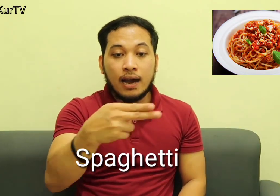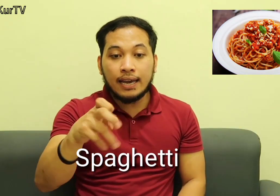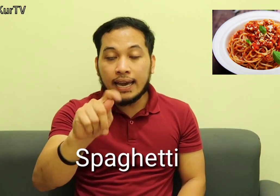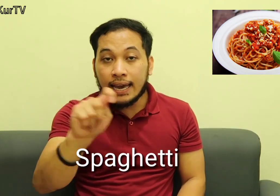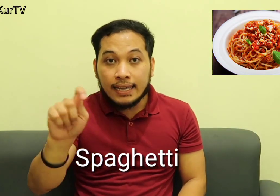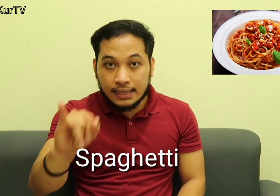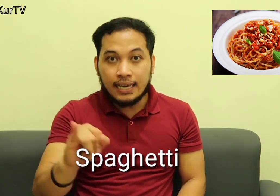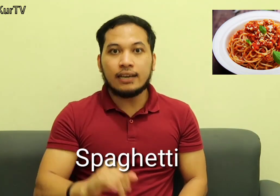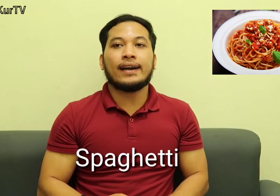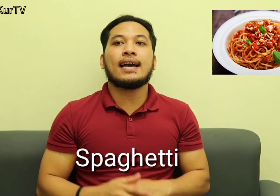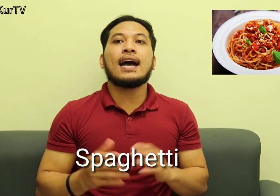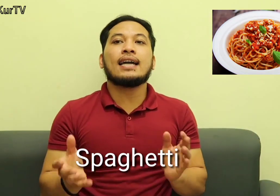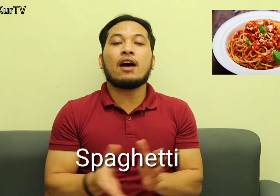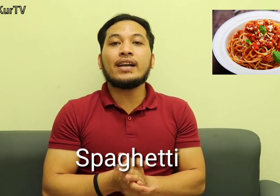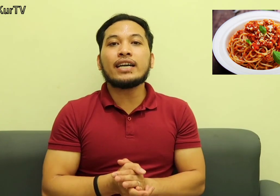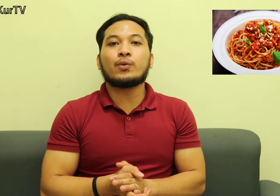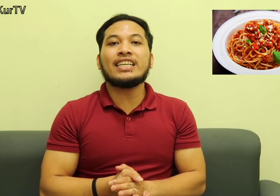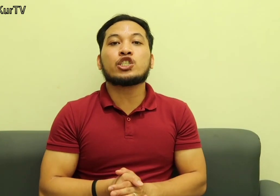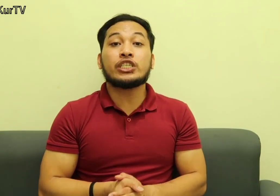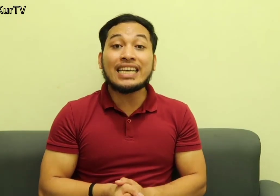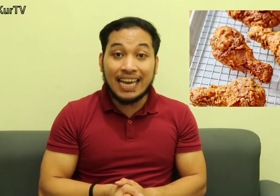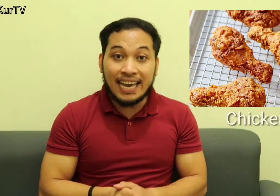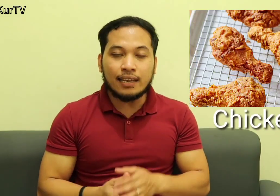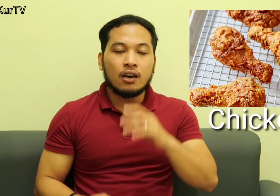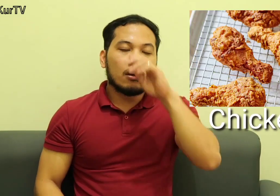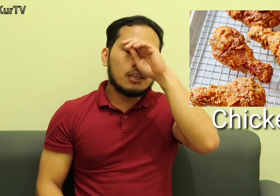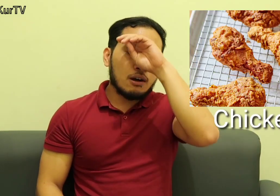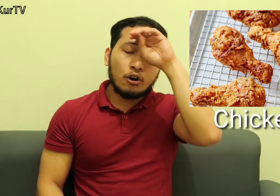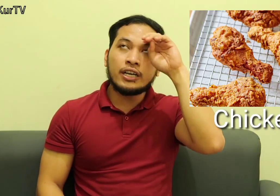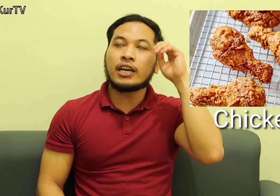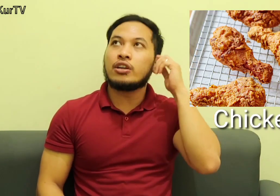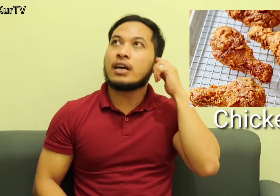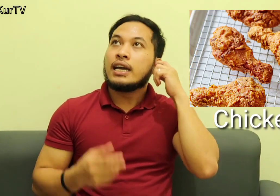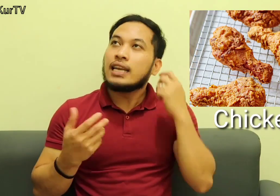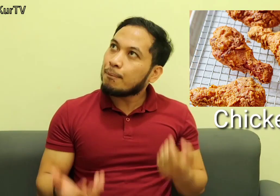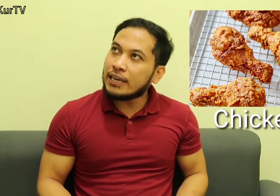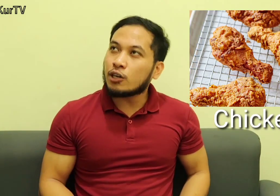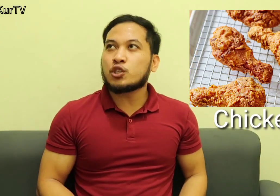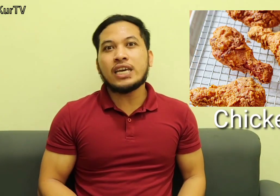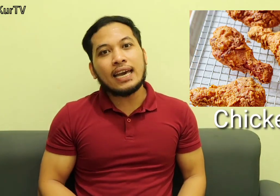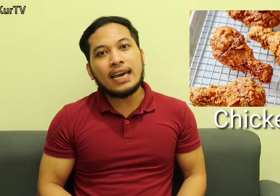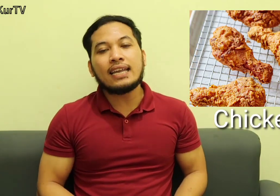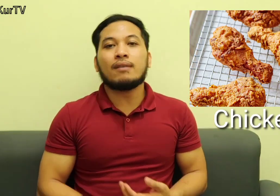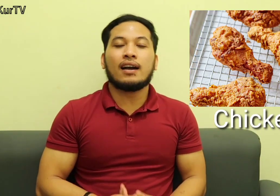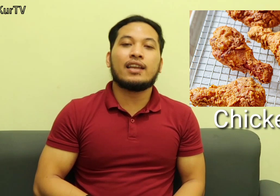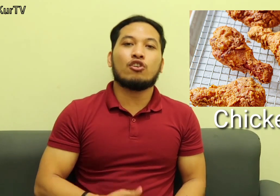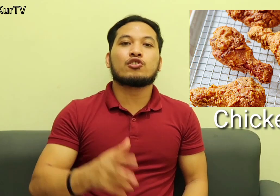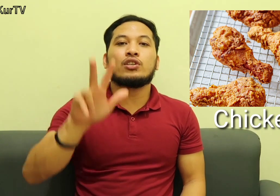Ispaghetti Ayan Our next word is Chicken Diba order kayo ng Ilang piece of chicken Mga ganon So,